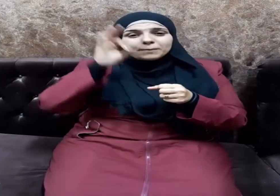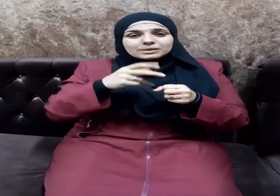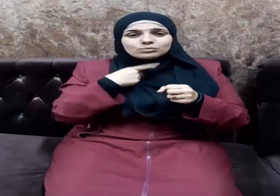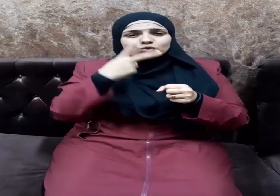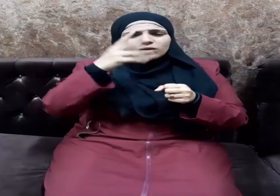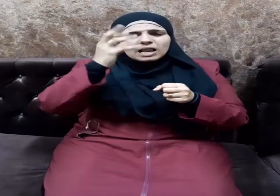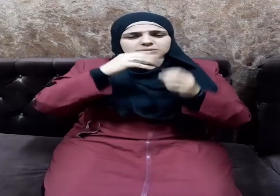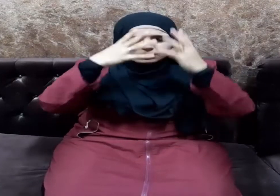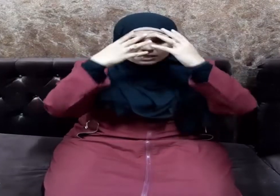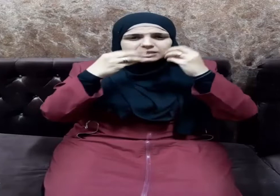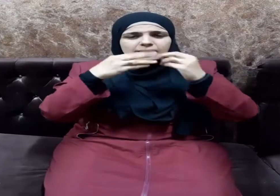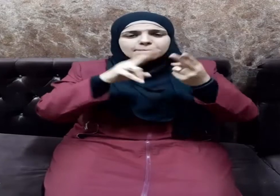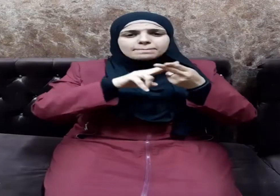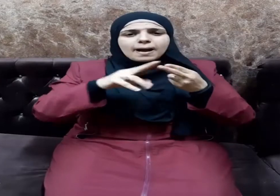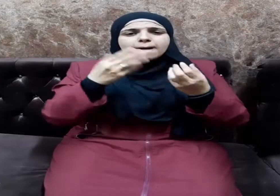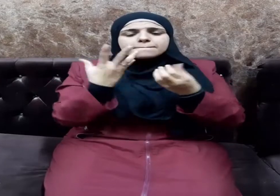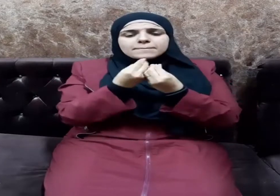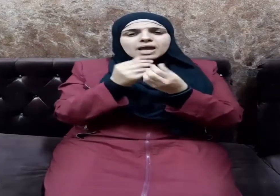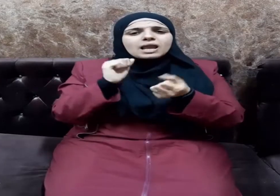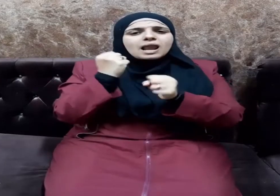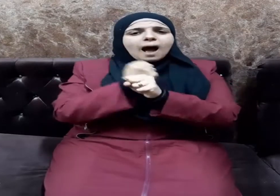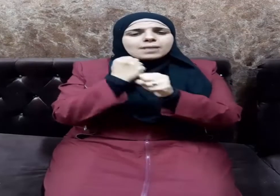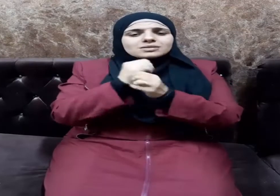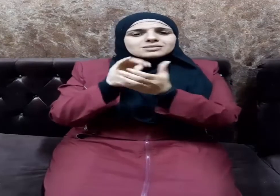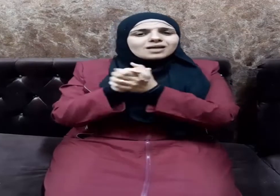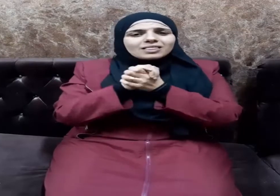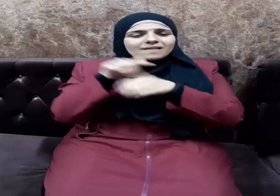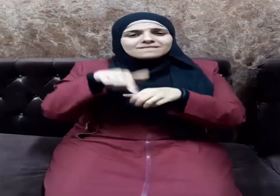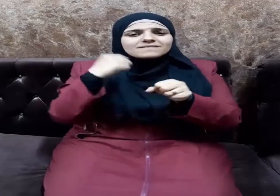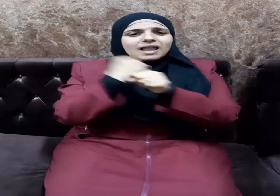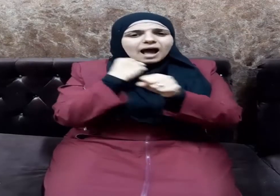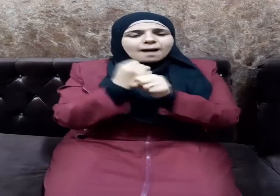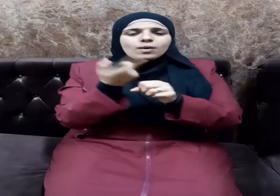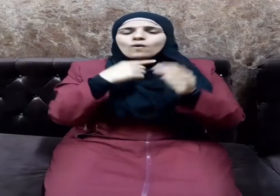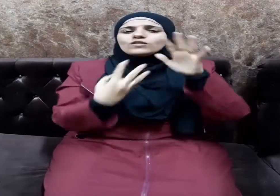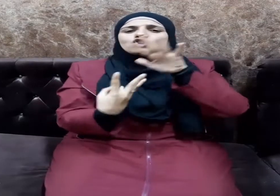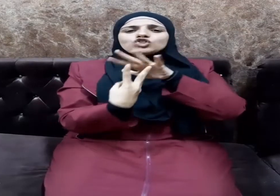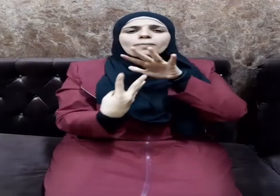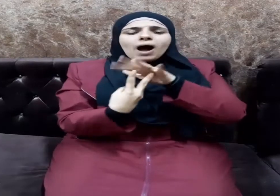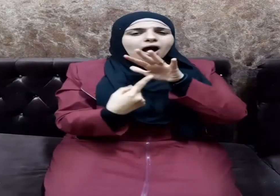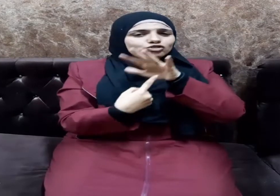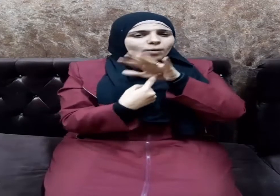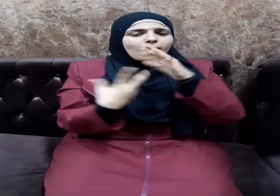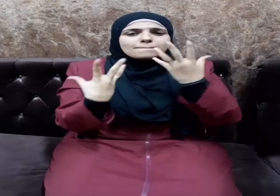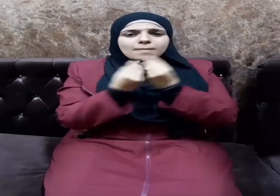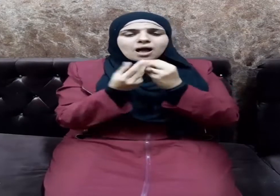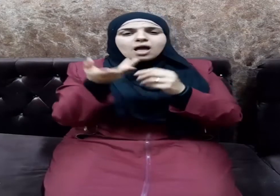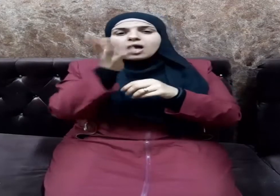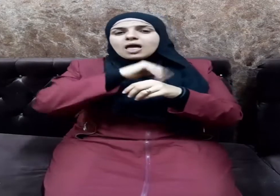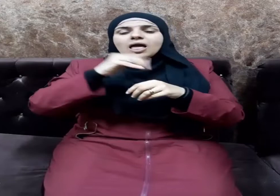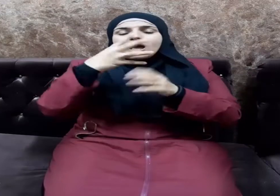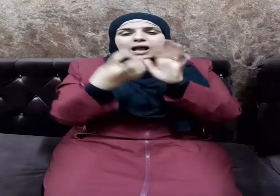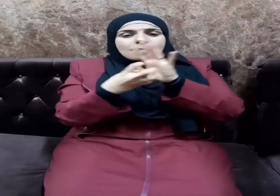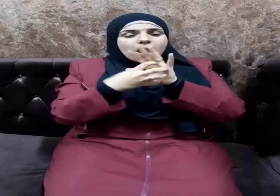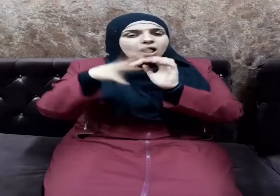تسود السماحة بين الزملاء في العمل وفي الجامعات وفي المدارس وغير